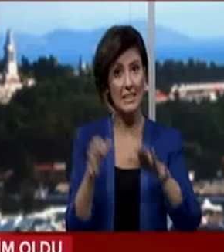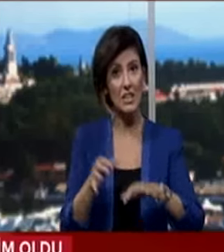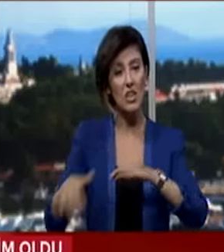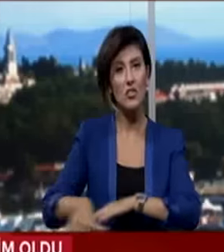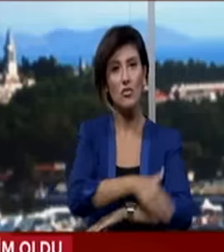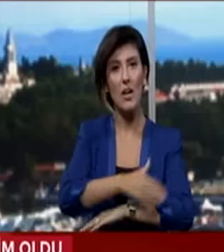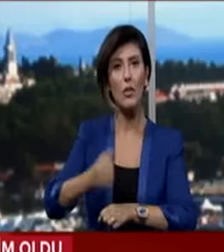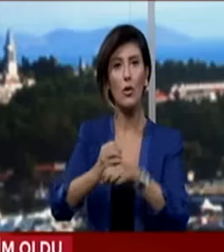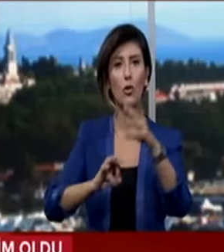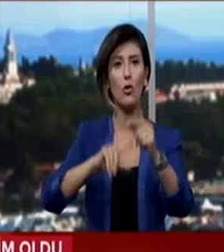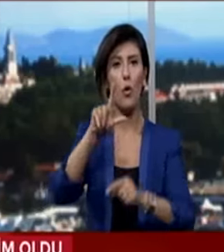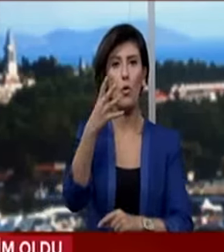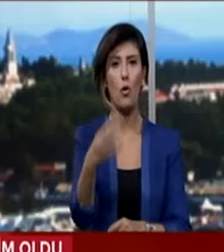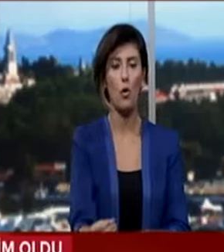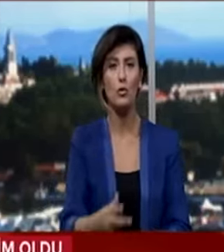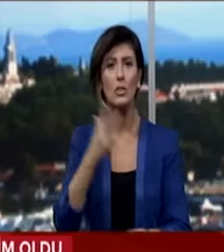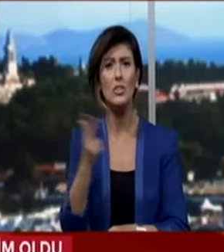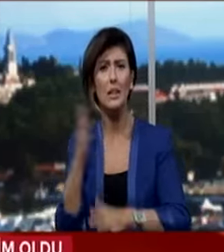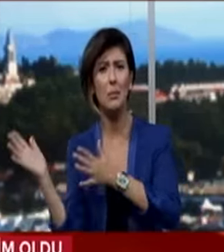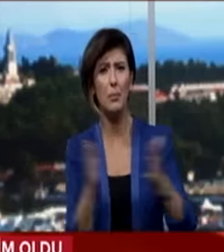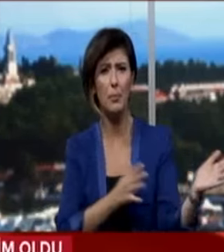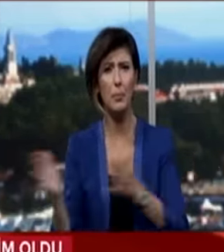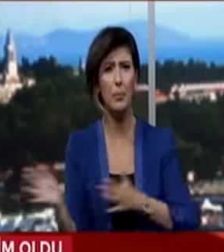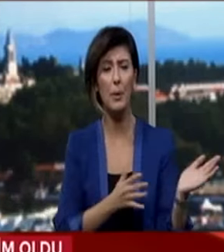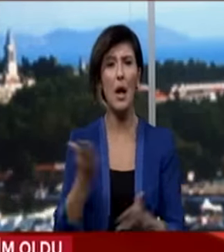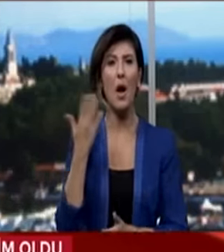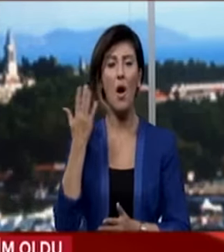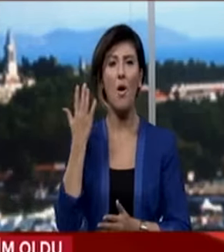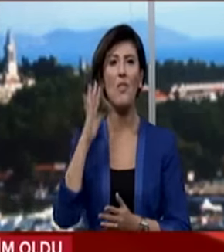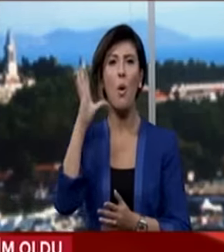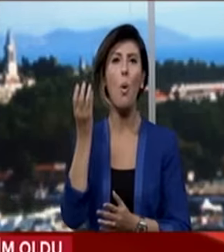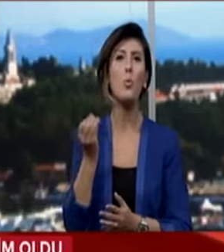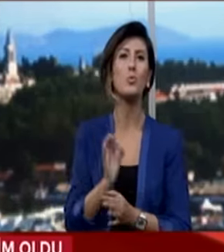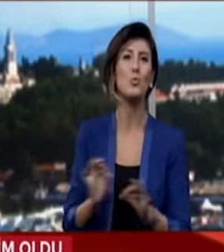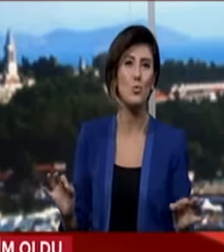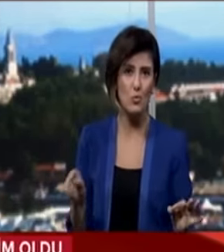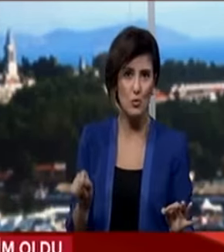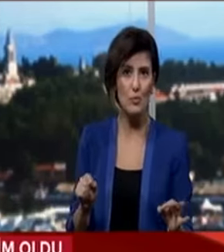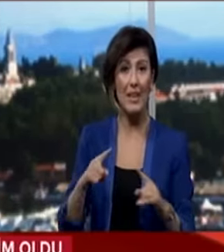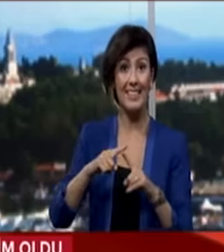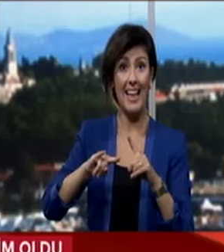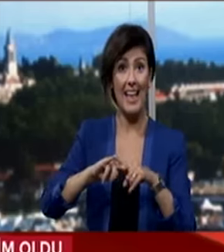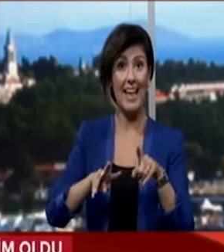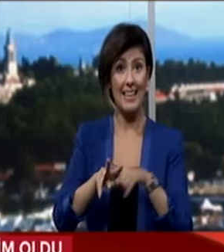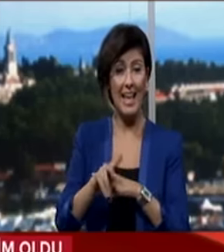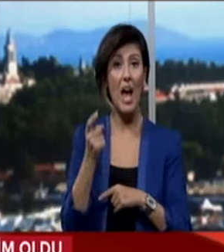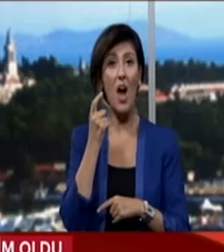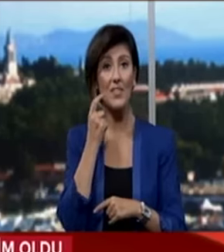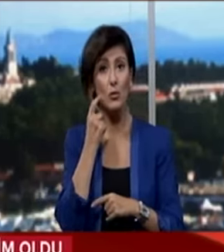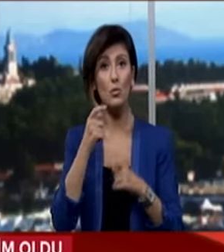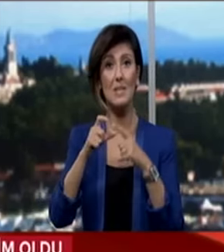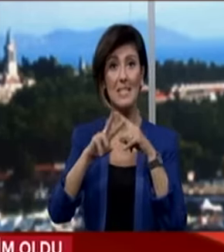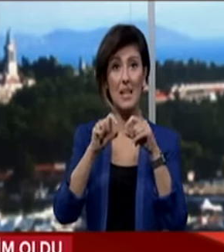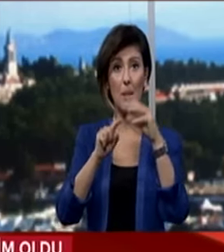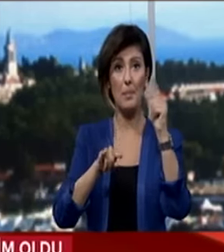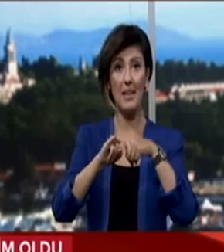caddeleri göle döndürdü. Şiddetli rüzgar hava trafiğini de olumsuz etkiledi. Türk hava yolları, Atatürk ve Sabiha